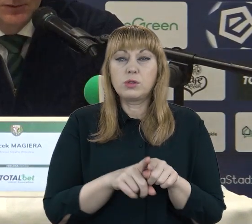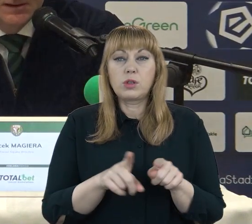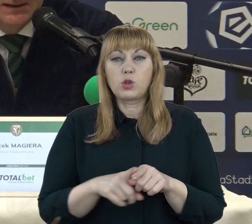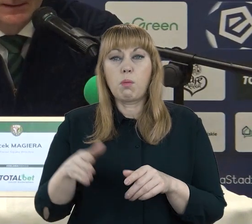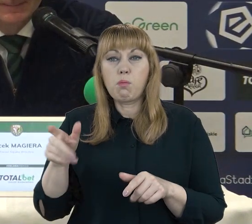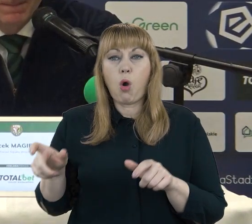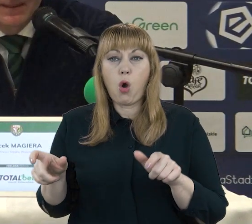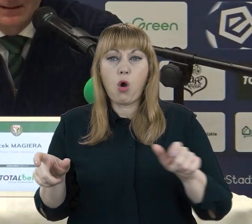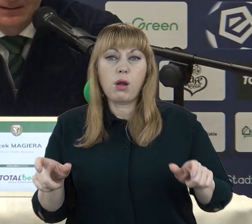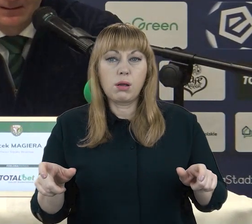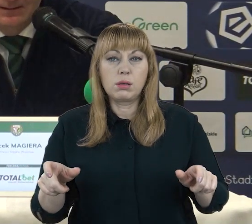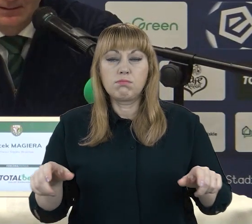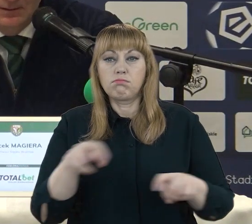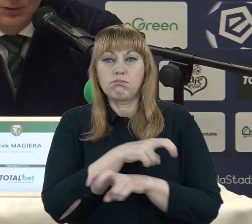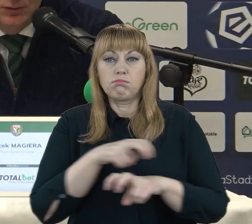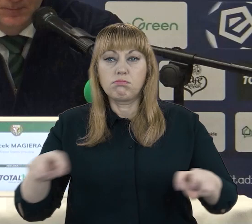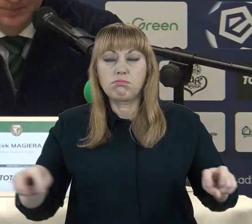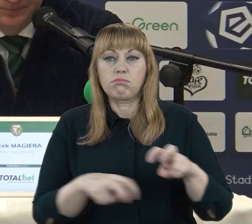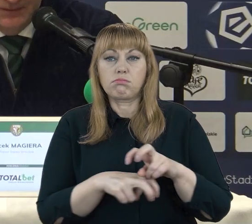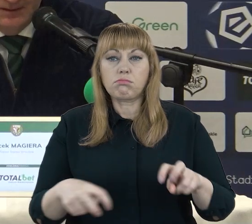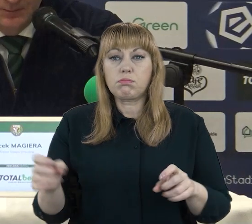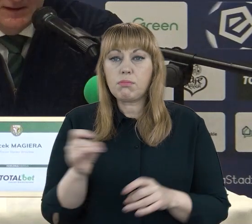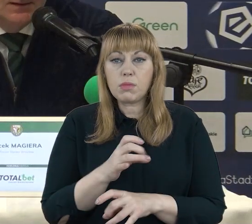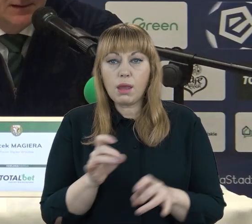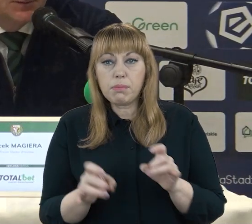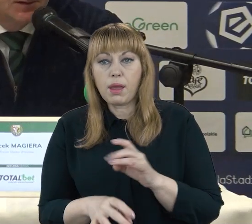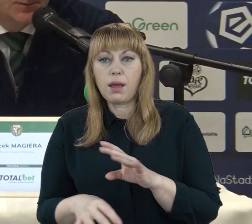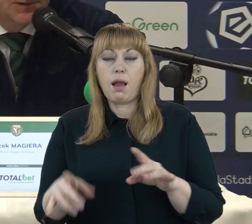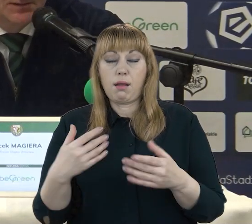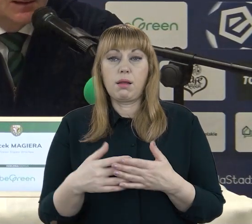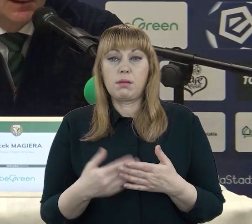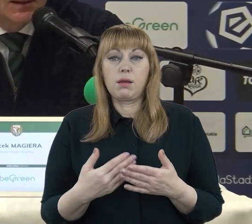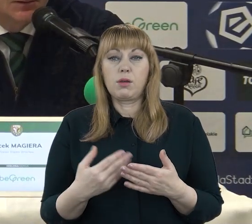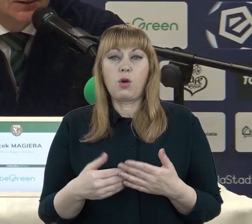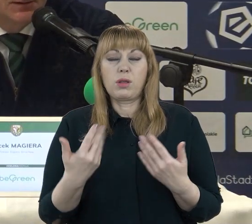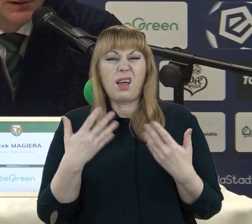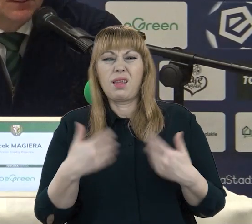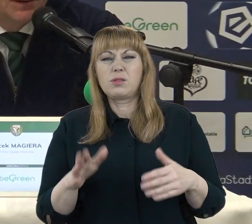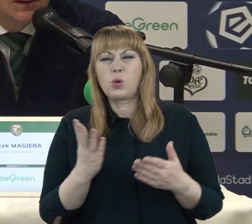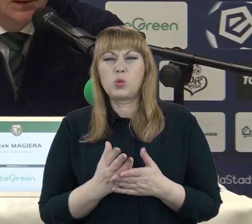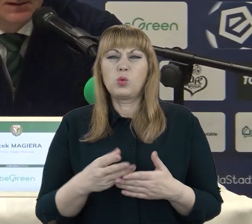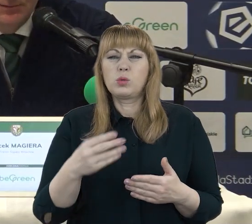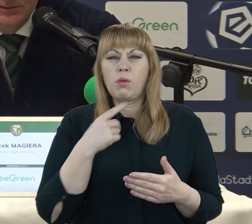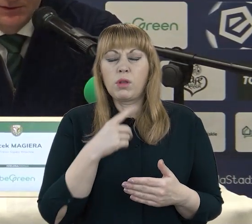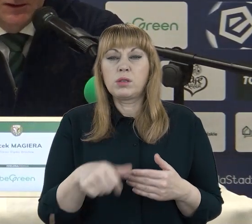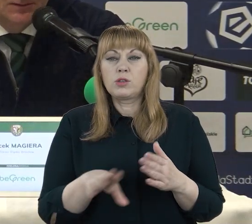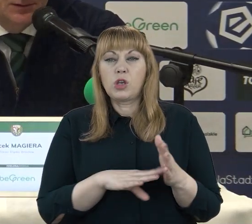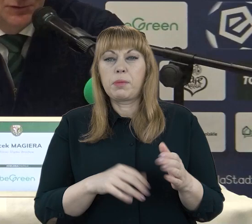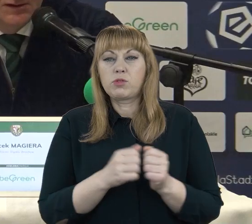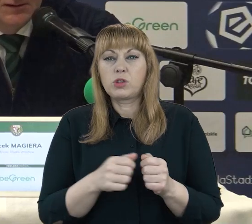boiska. I to pokazywaliśmy, to co powiedziałem, nie chcę wracać do sierpniu, wrześniu, październik, bo dzisiaj mamy grudzieli